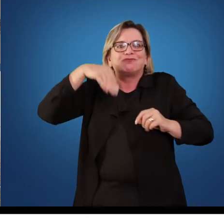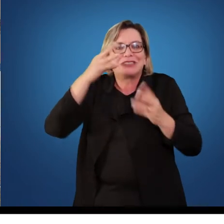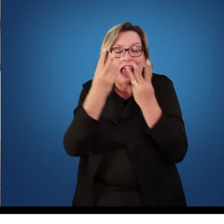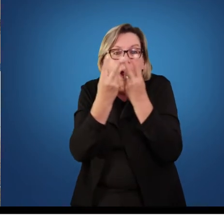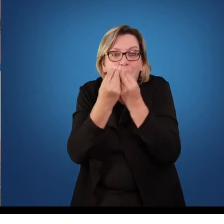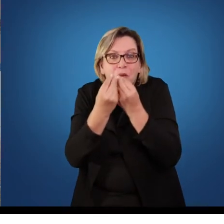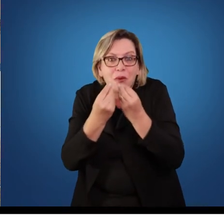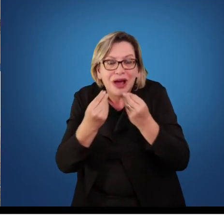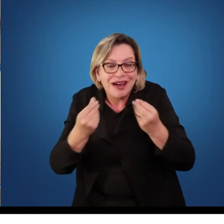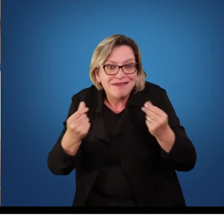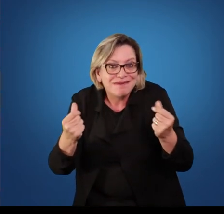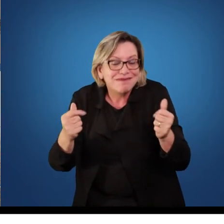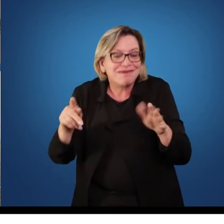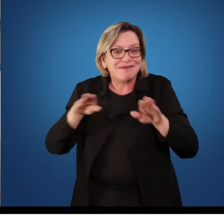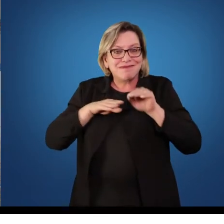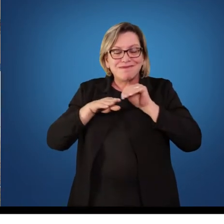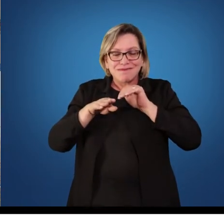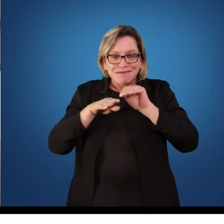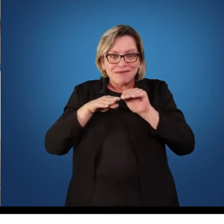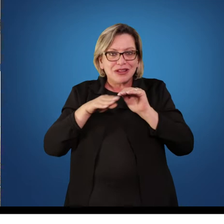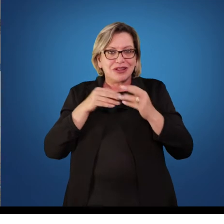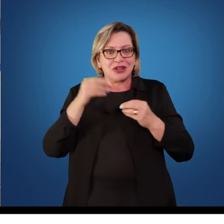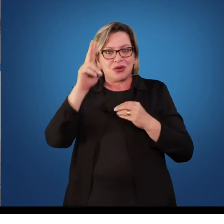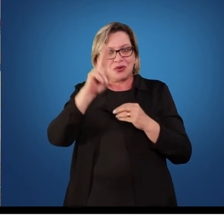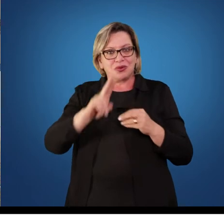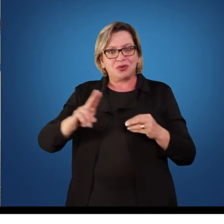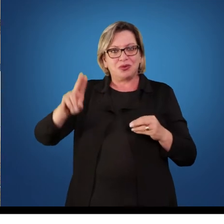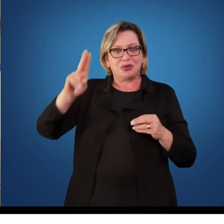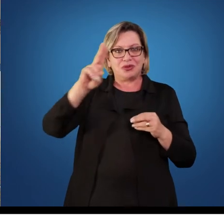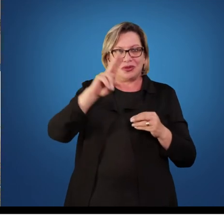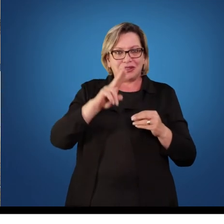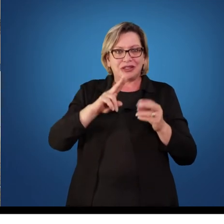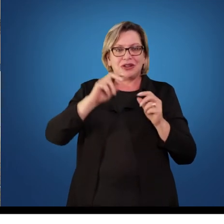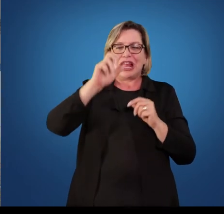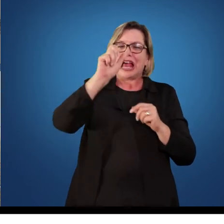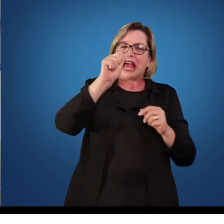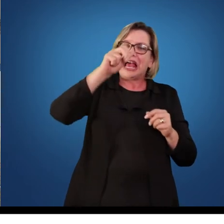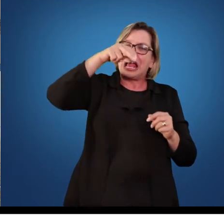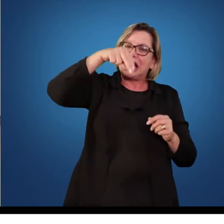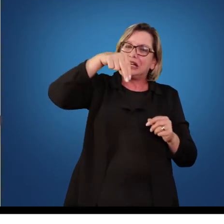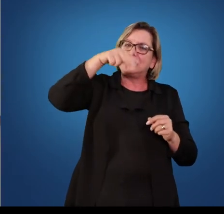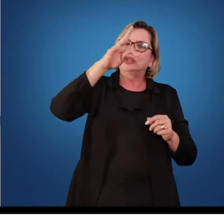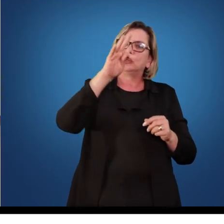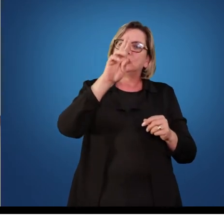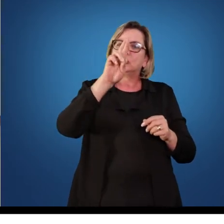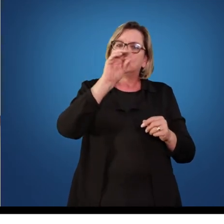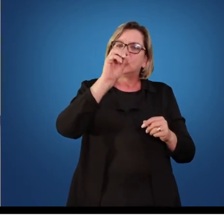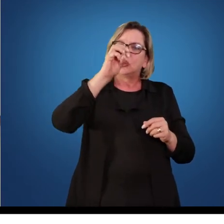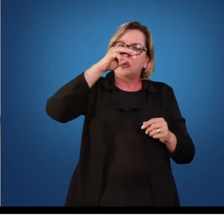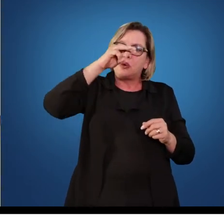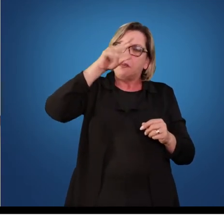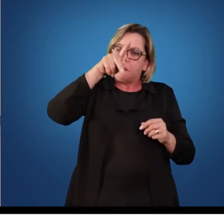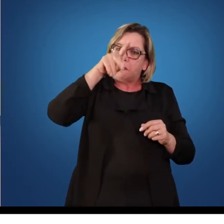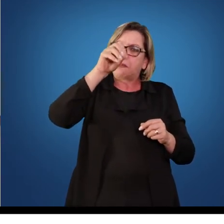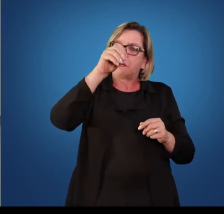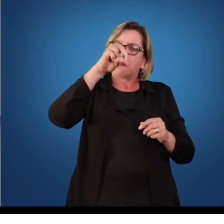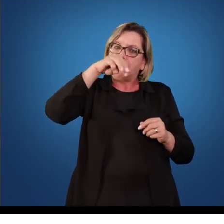as habilidades motoras, o uso de medidas antropométricas. Muitas vezes, esses aspectos estavam